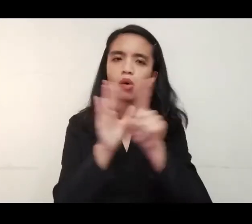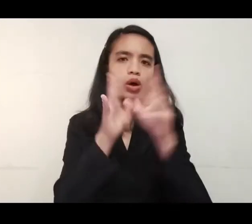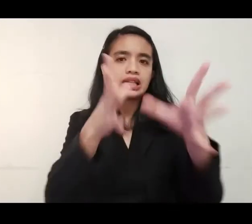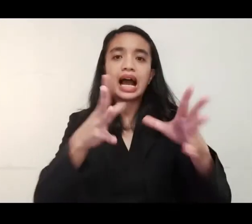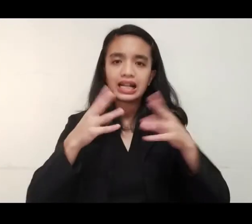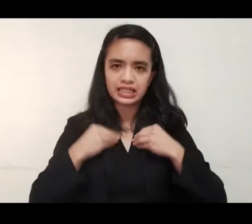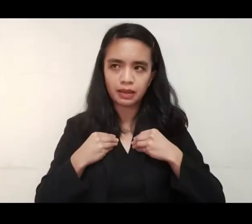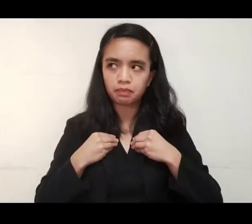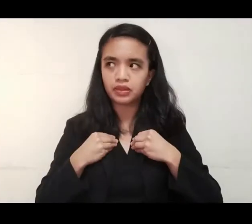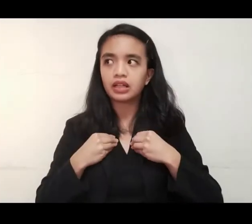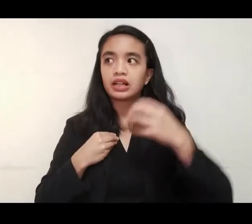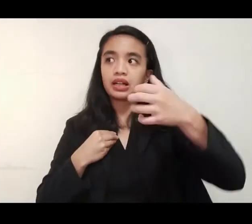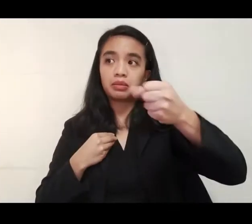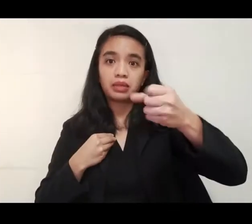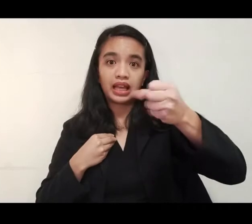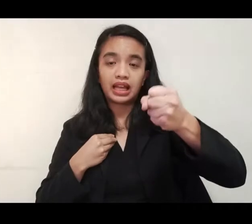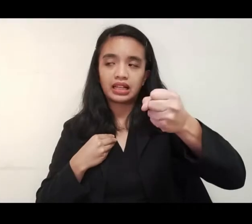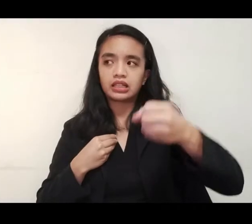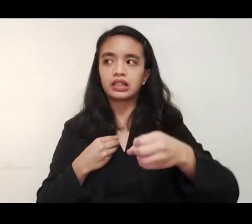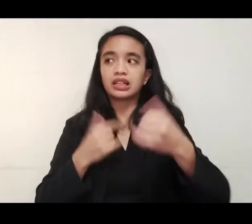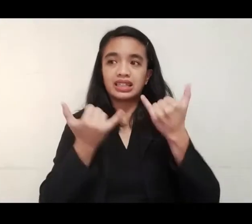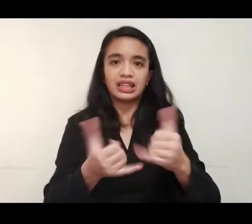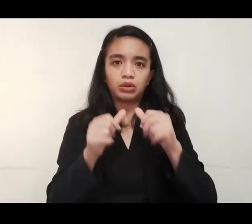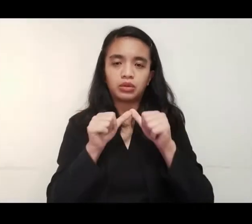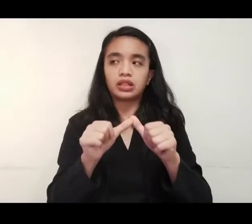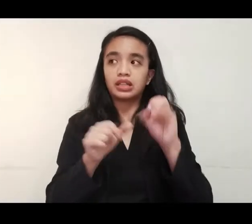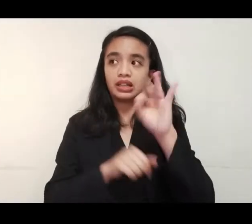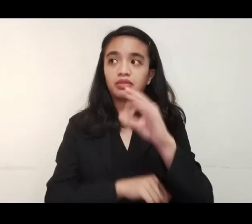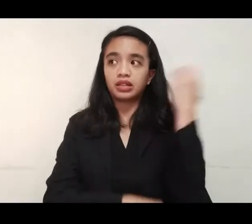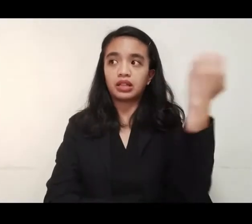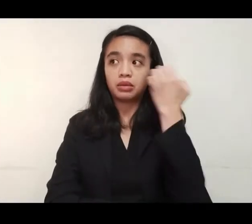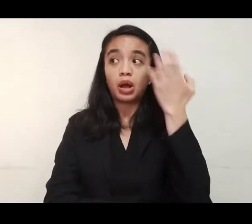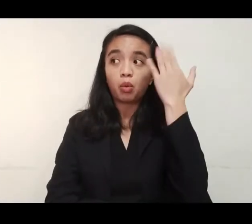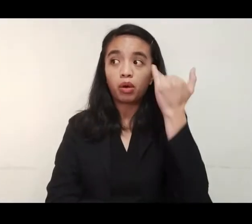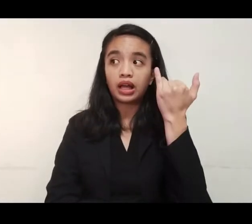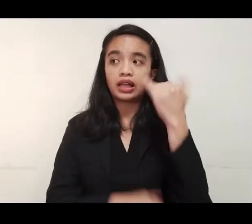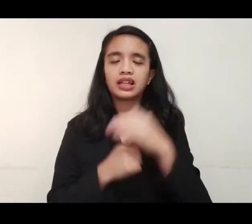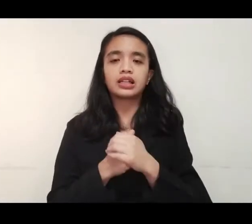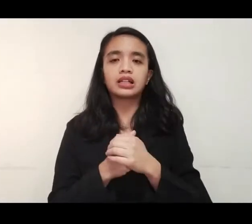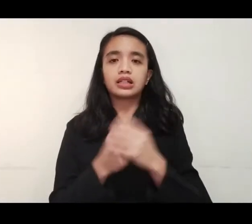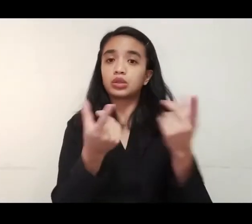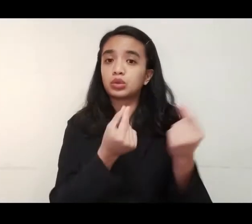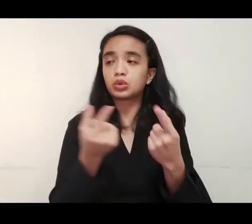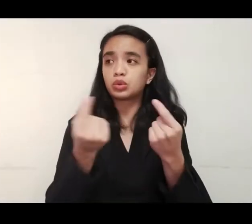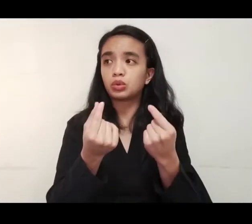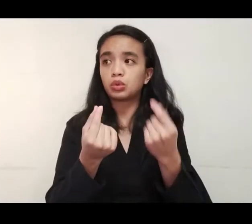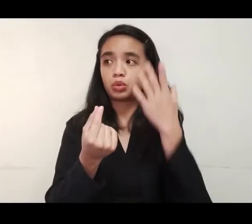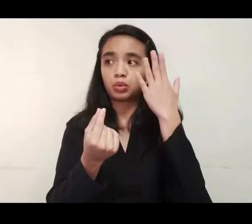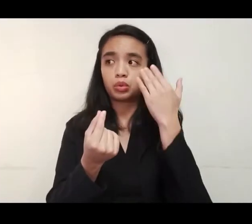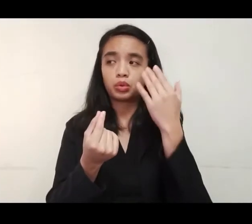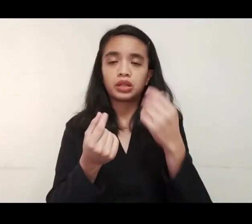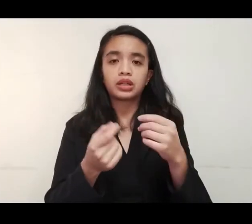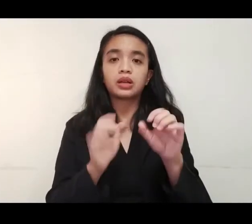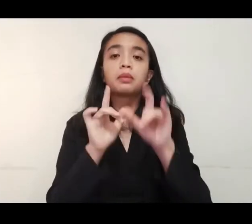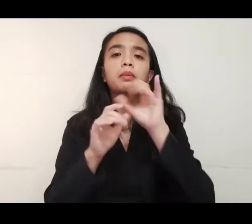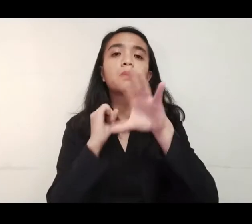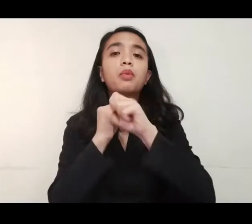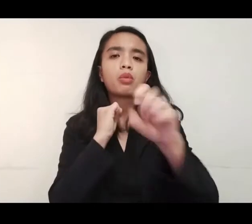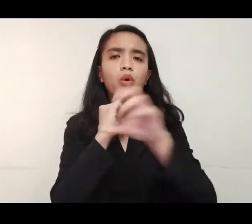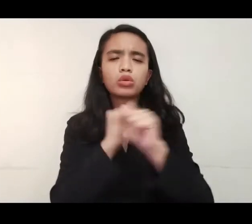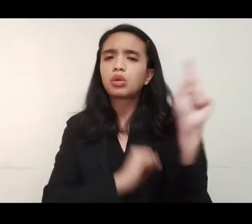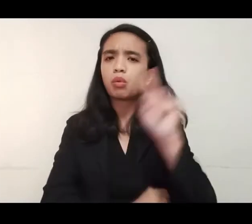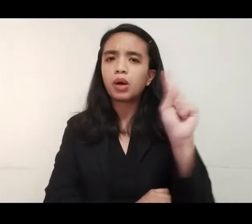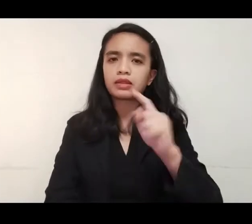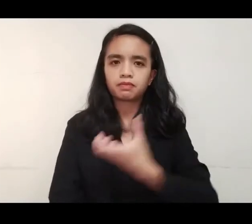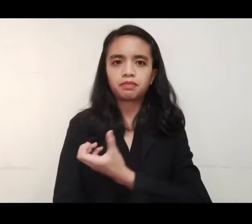ng mga milk products, lalong-lalong na po during emergency. Ito po kasi ay ginagawa natin para ma-promote